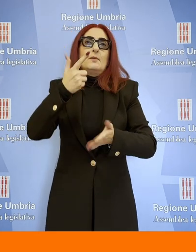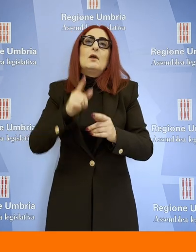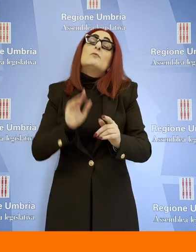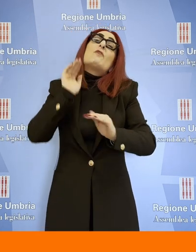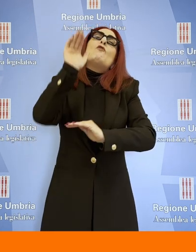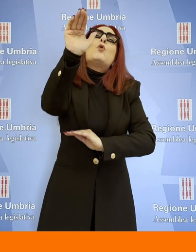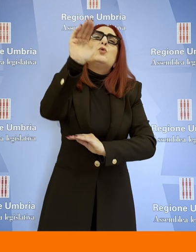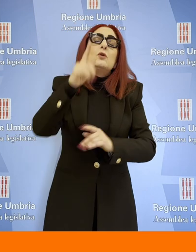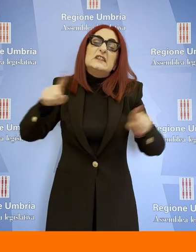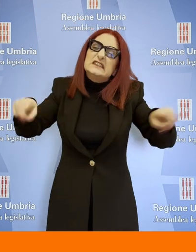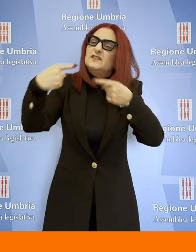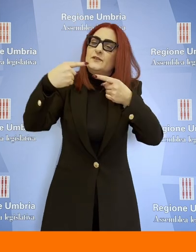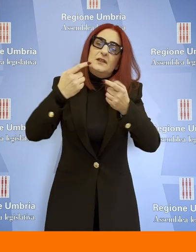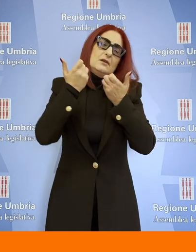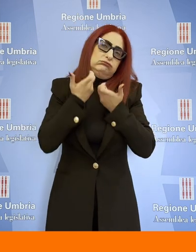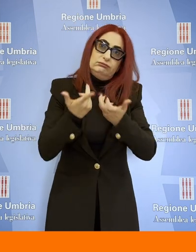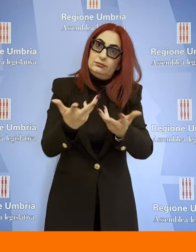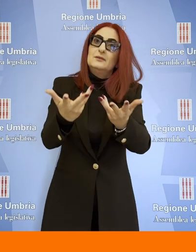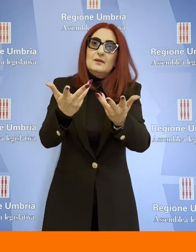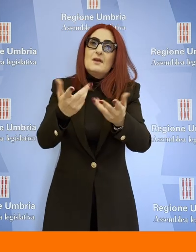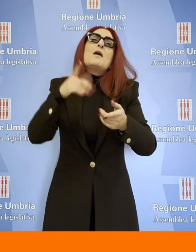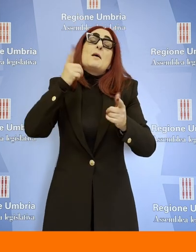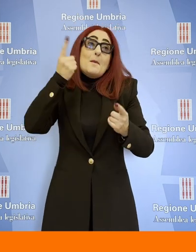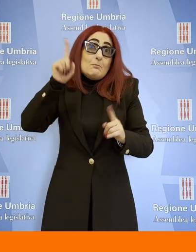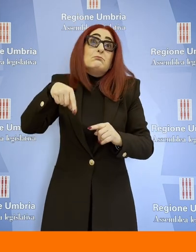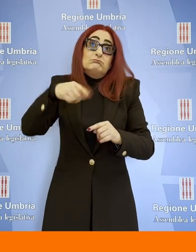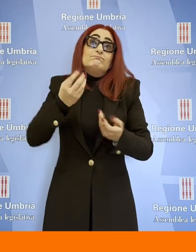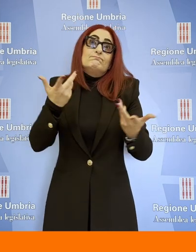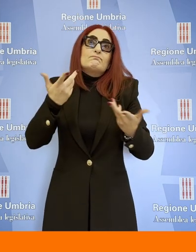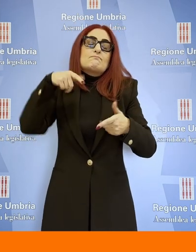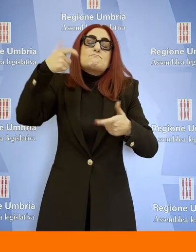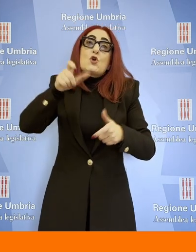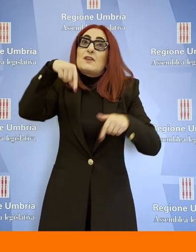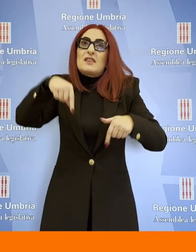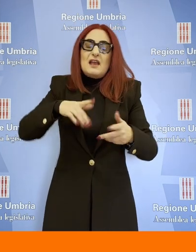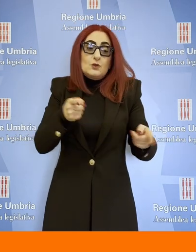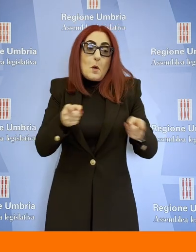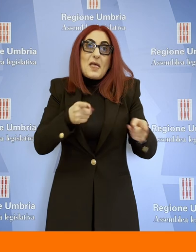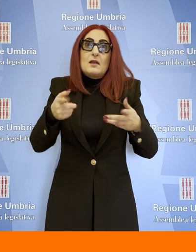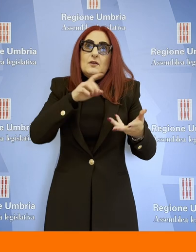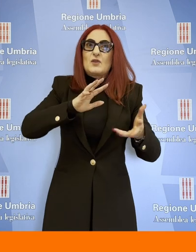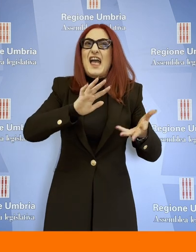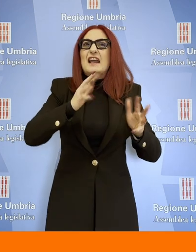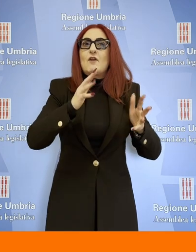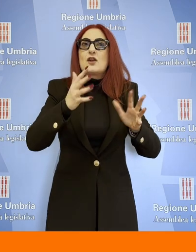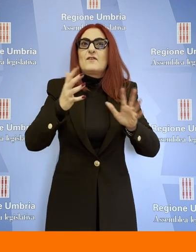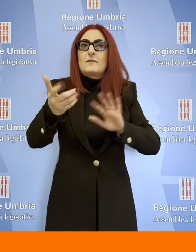sfide del futuro ci saranno perché sono in atto anche delle riforme che dovranno tutte essere molto ben